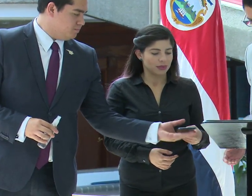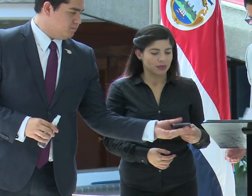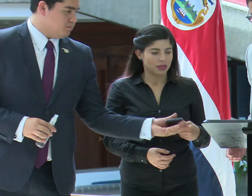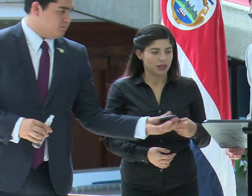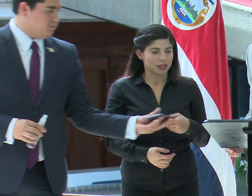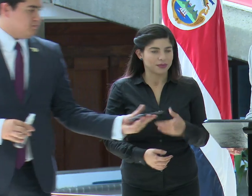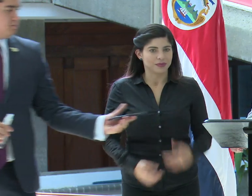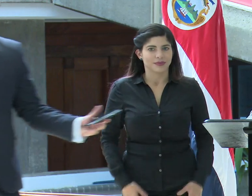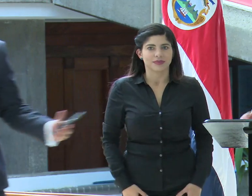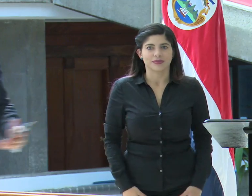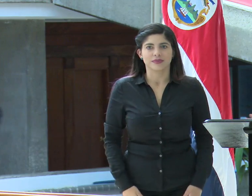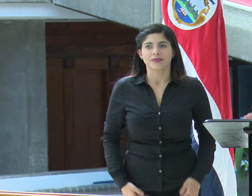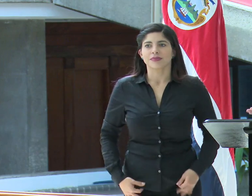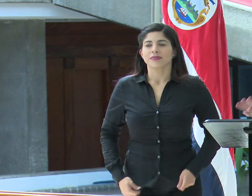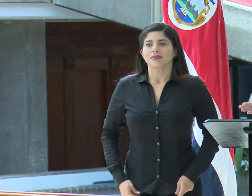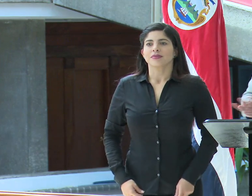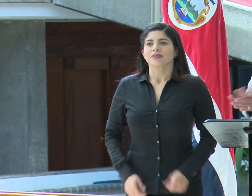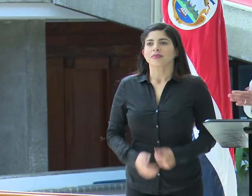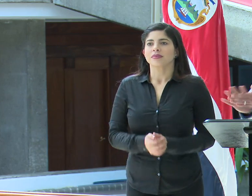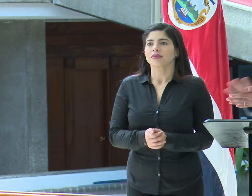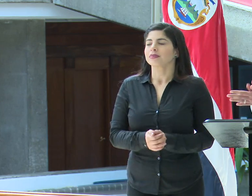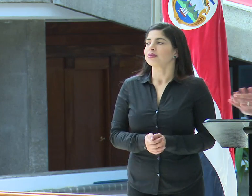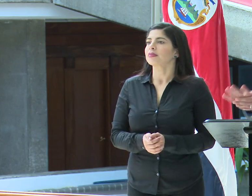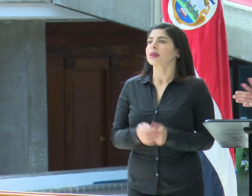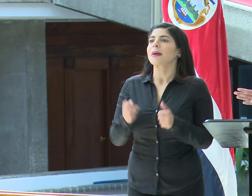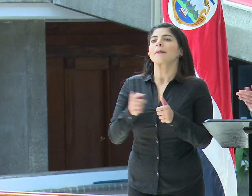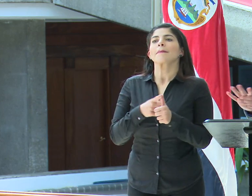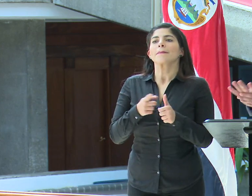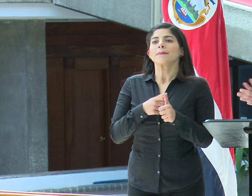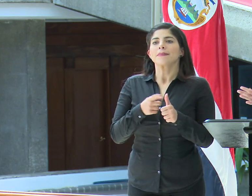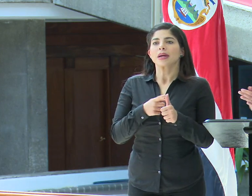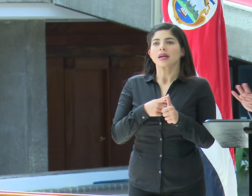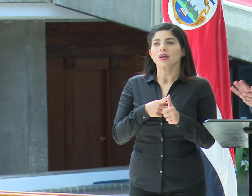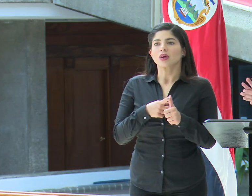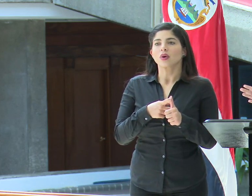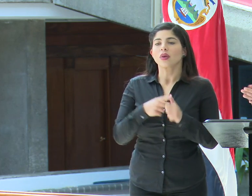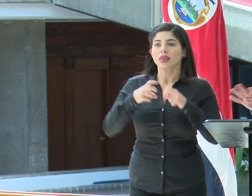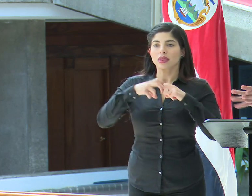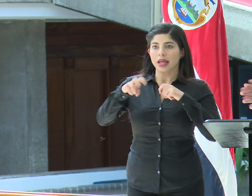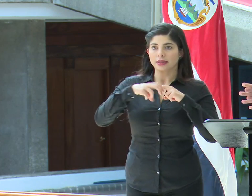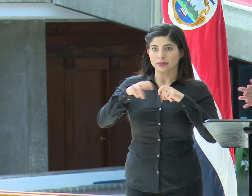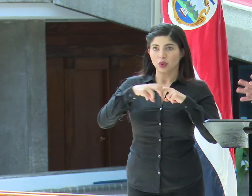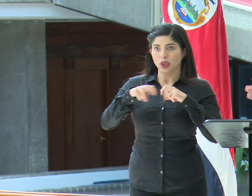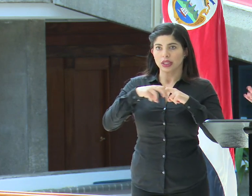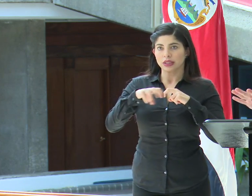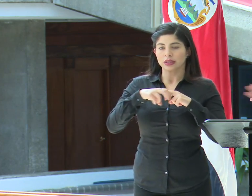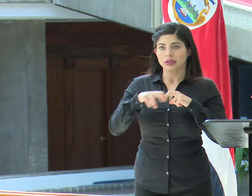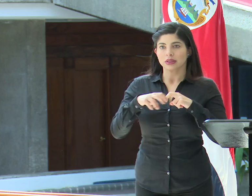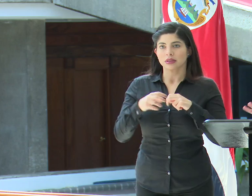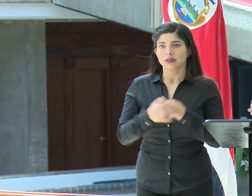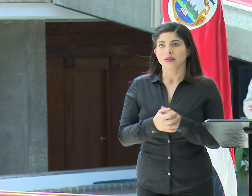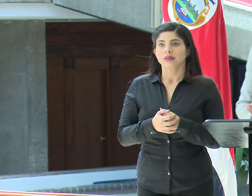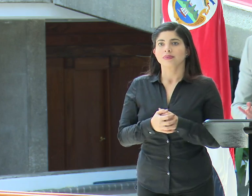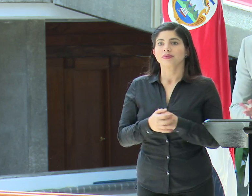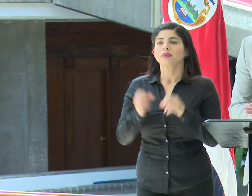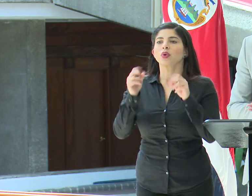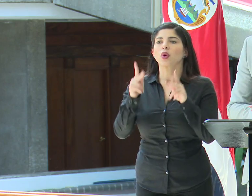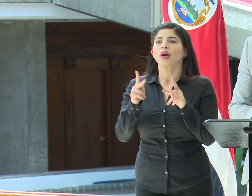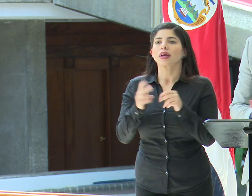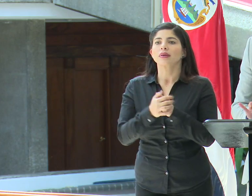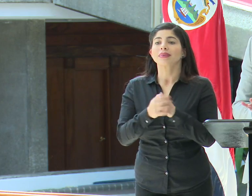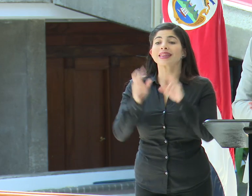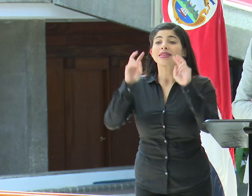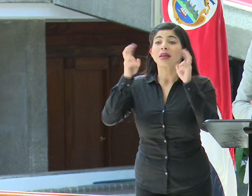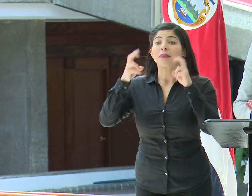Sí. Está bien, sí. ¿Puedo primero era sobre… Transportes. Transportes. Ok. Con del